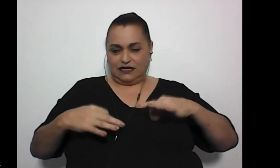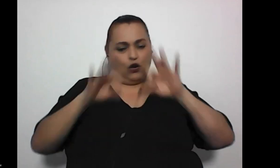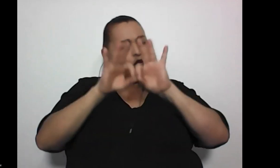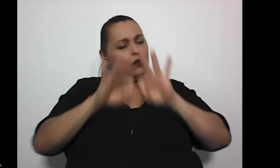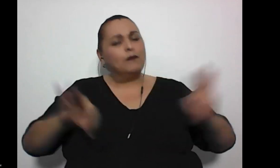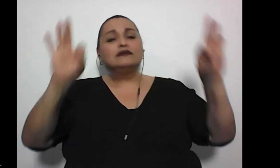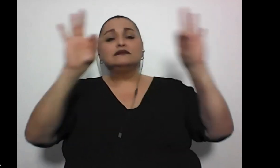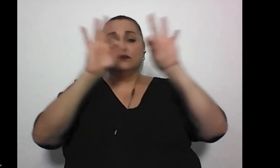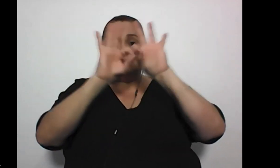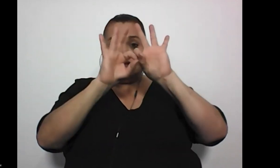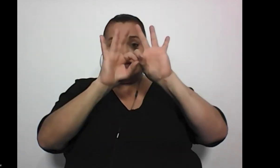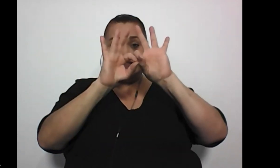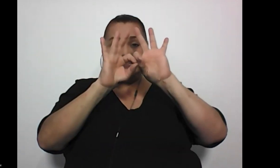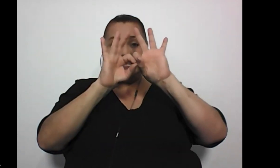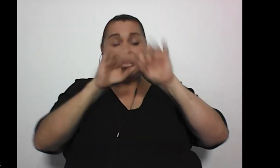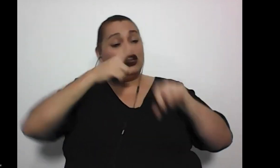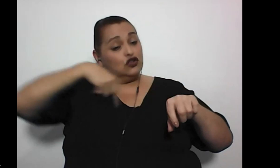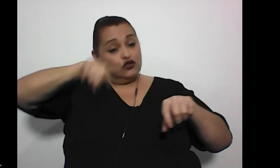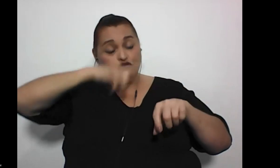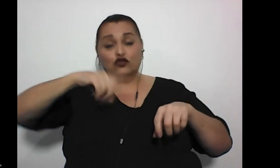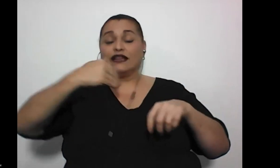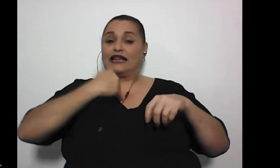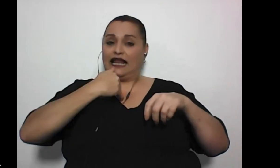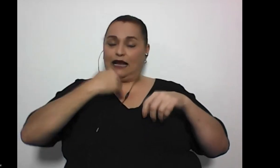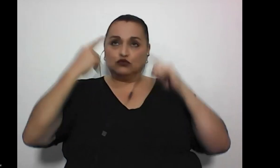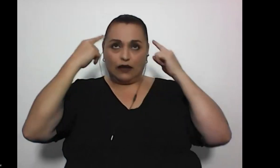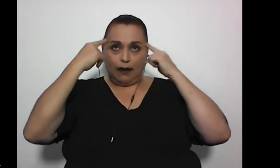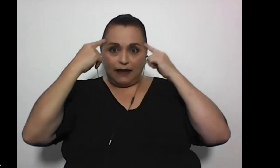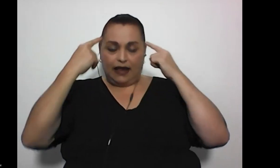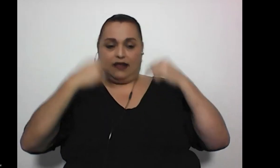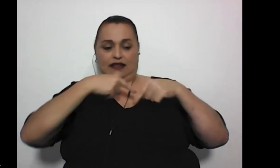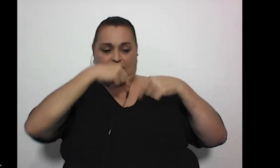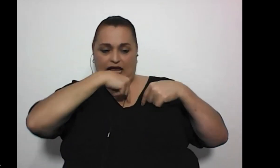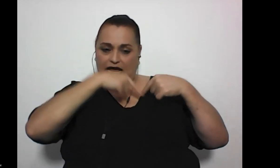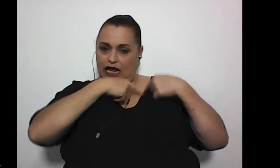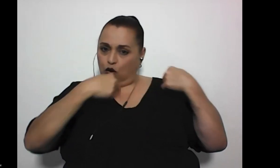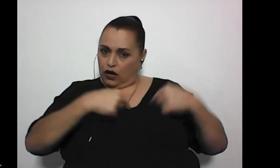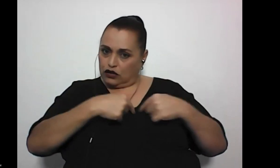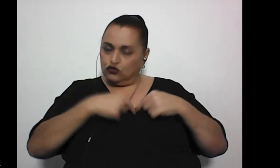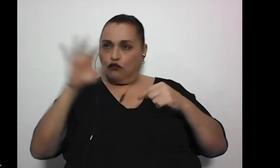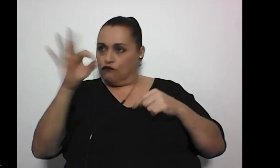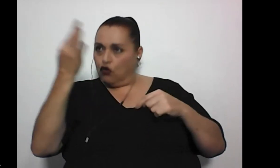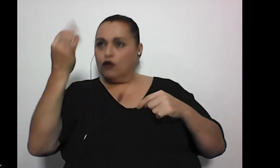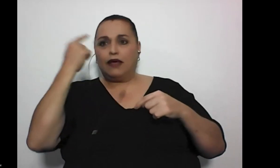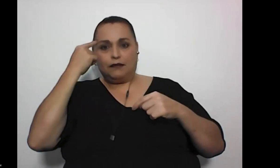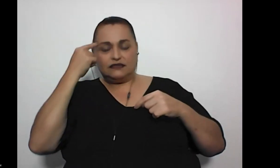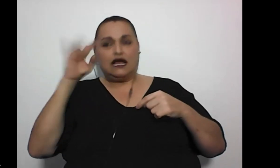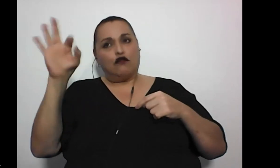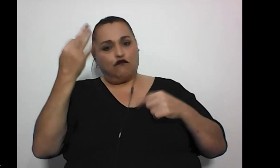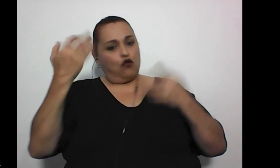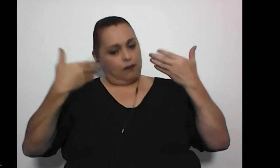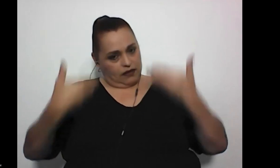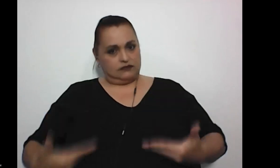importante es lo que tenemos siempre en nuestra mente, en nuestro corazón, nuestra forma de pensar, nuestra forma de ser,